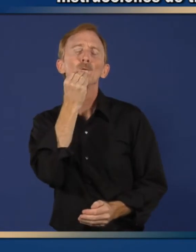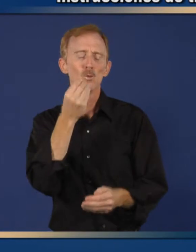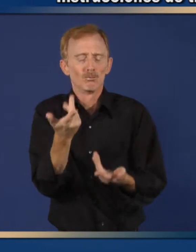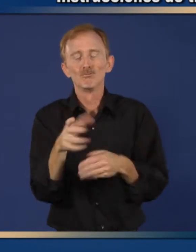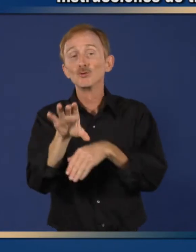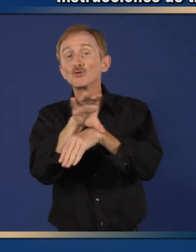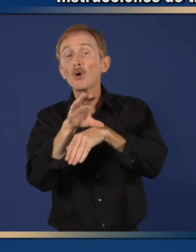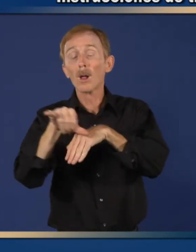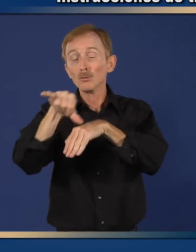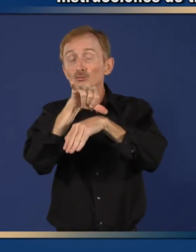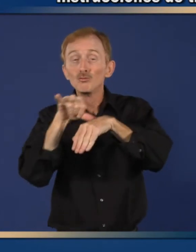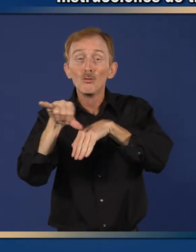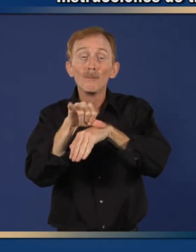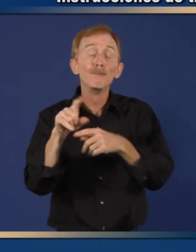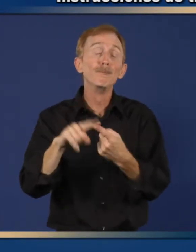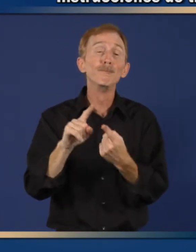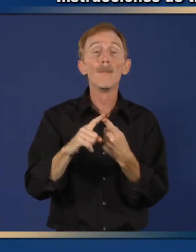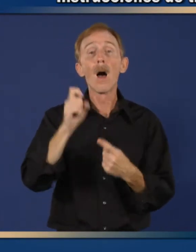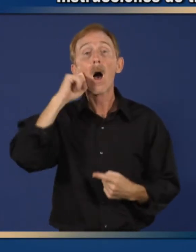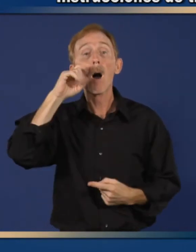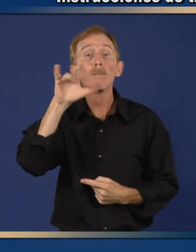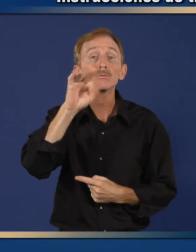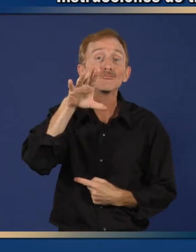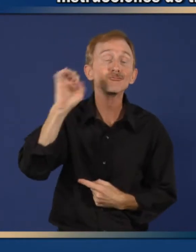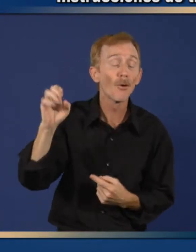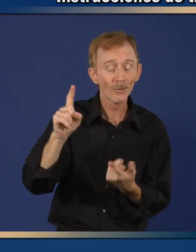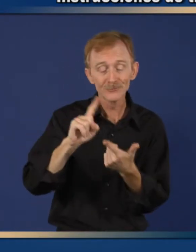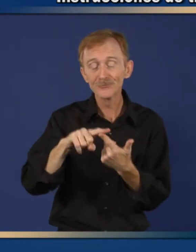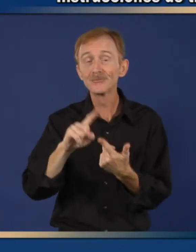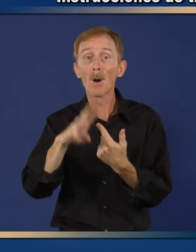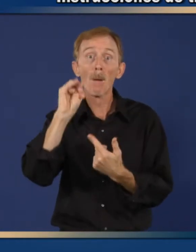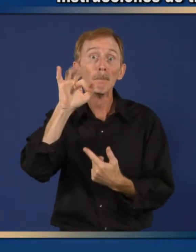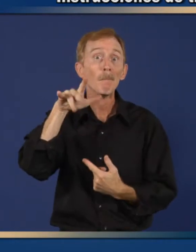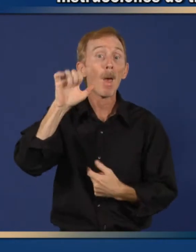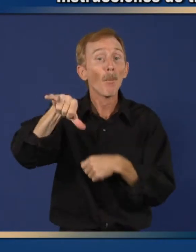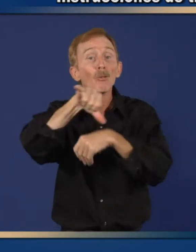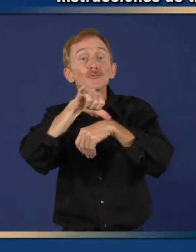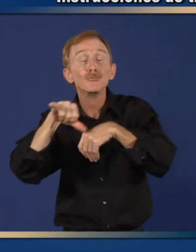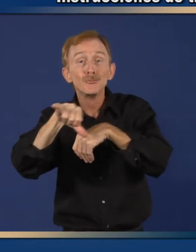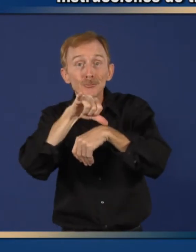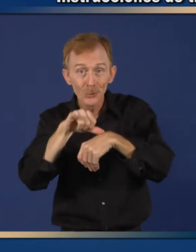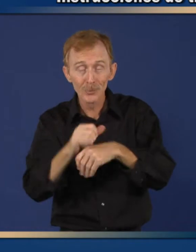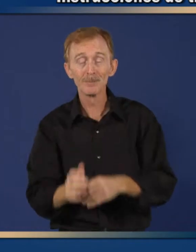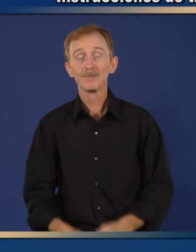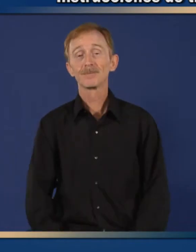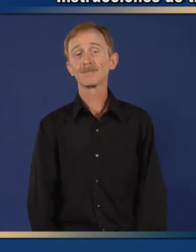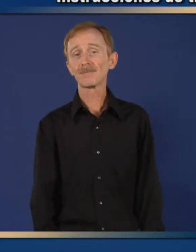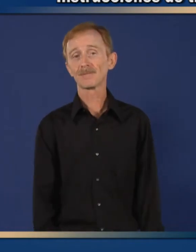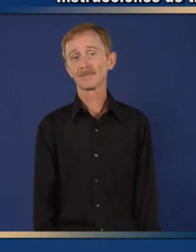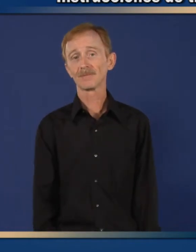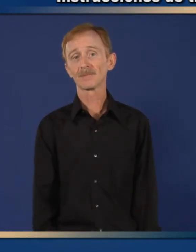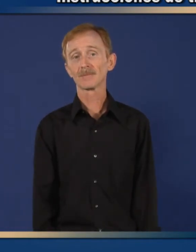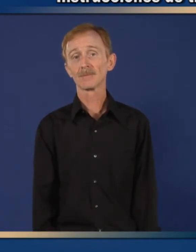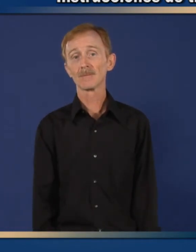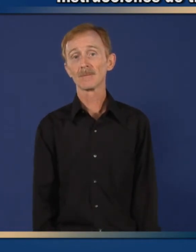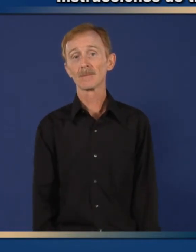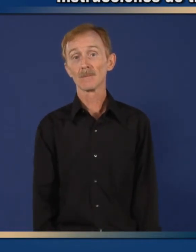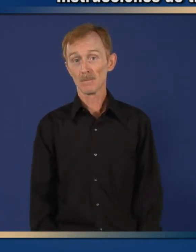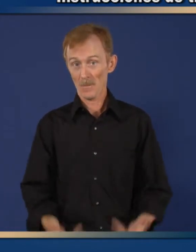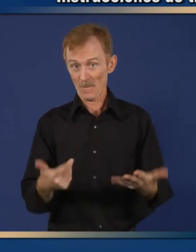de estos alimentos, jarabe de chocolate, jarabe de arce, jarabe de caramelo, salsa de tomate. ¿Cómo llegar?